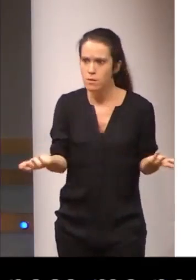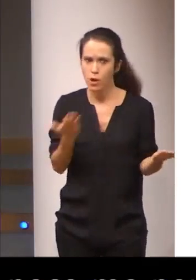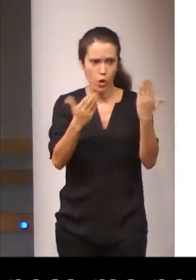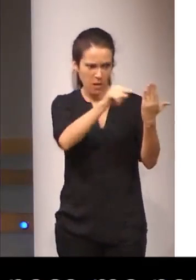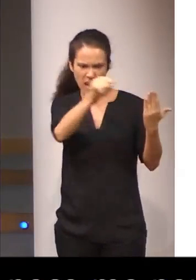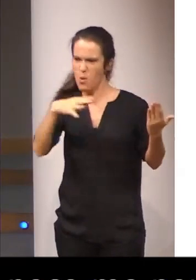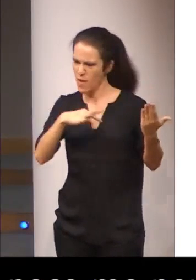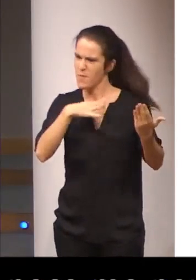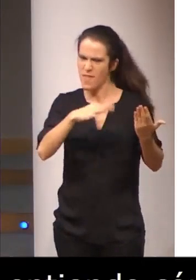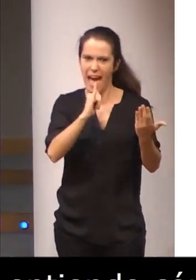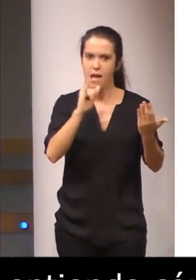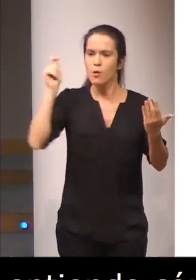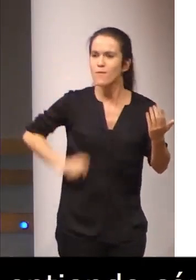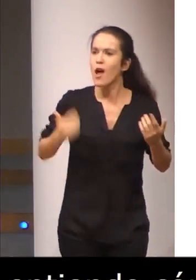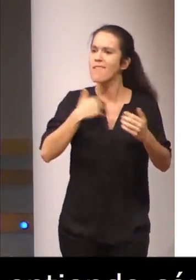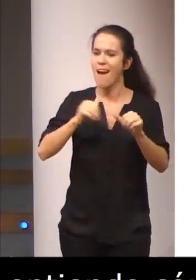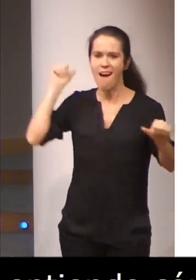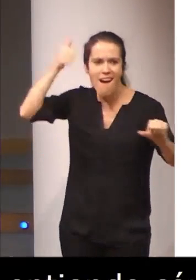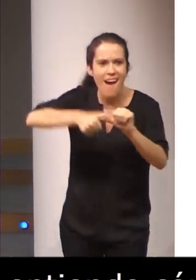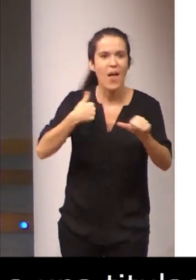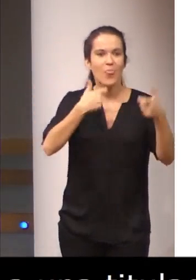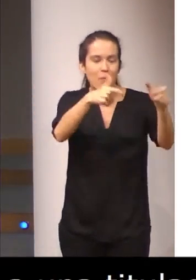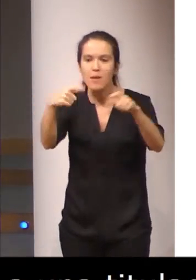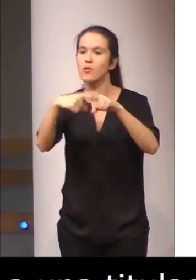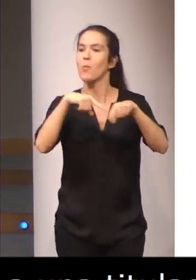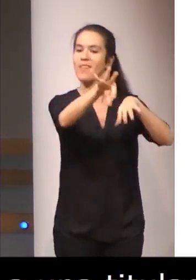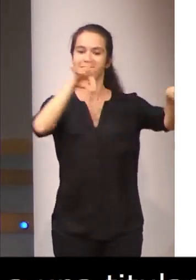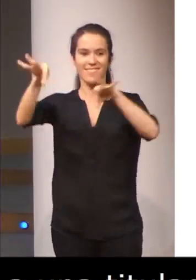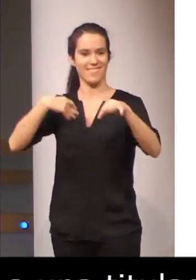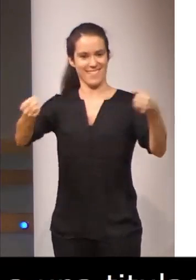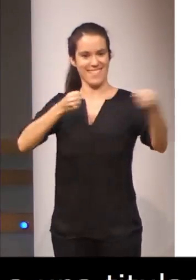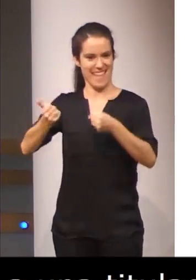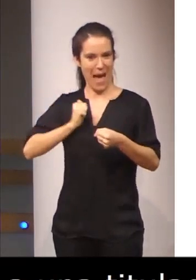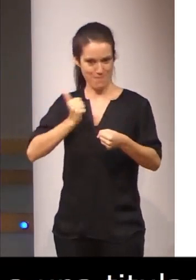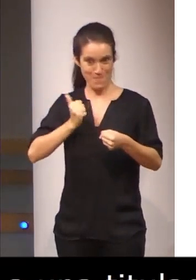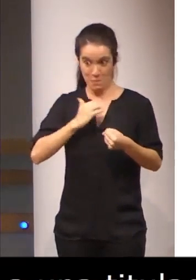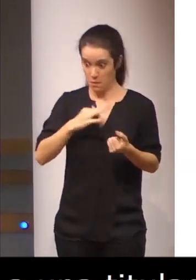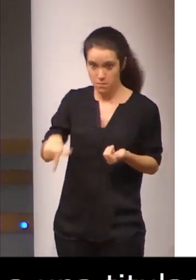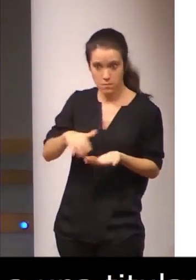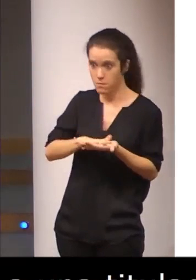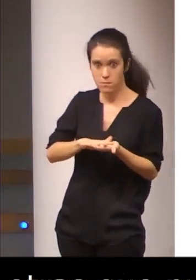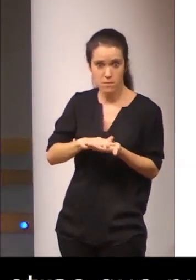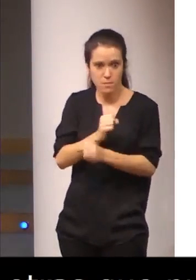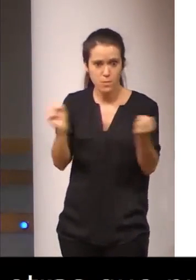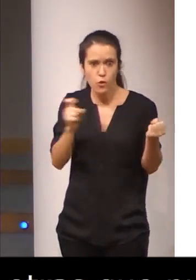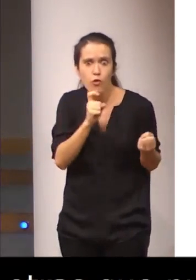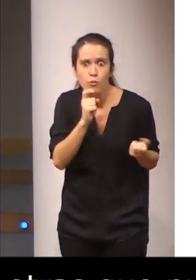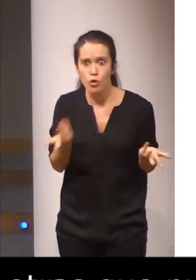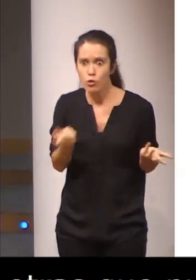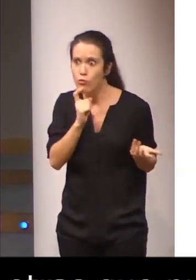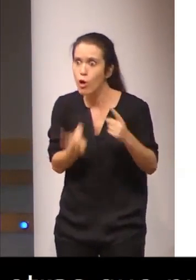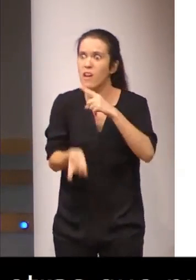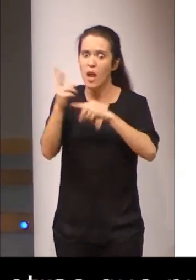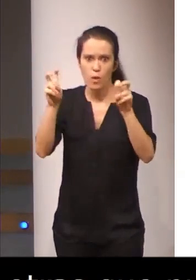lo pueden, porque tienen profesionales ya en otros departamentos y que pueden formar parte de algún grado hipotético.